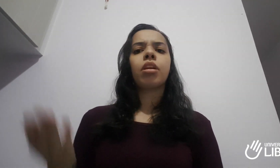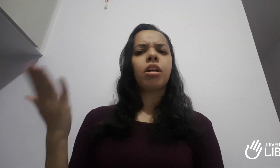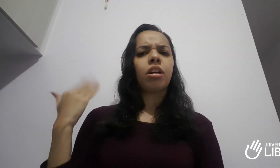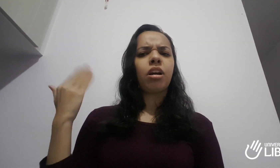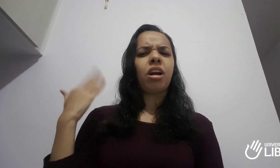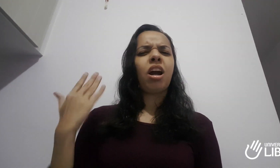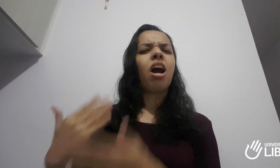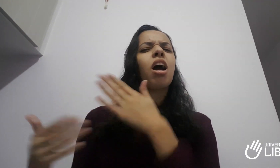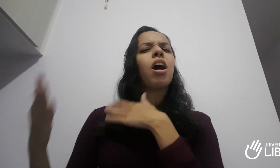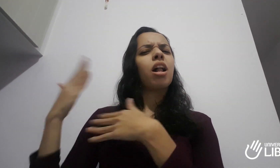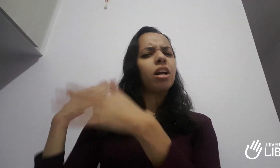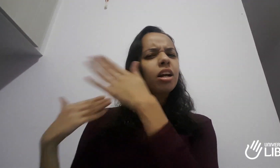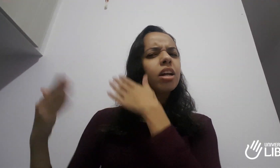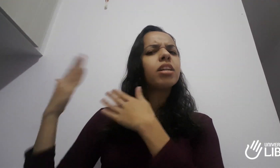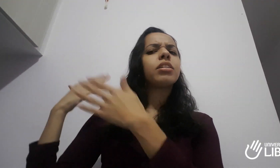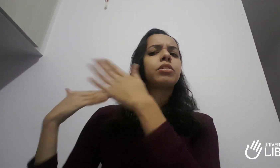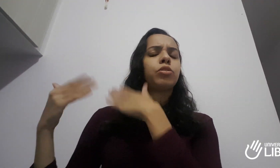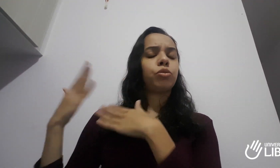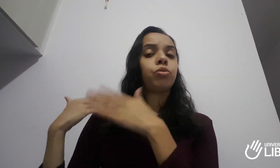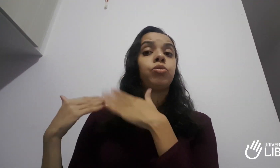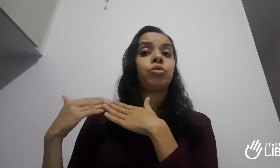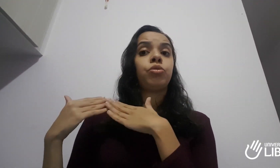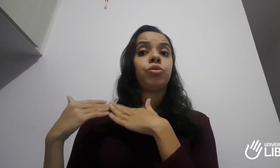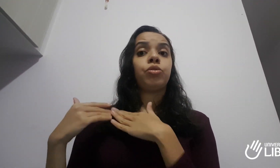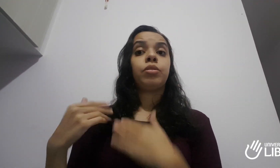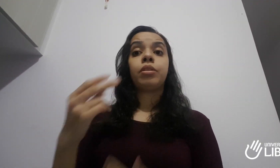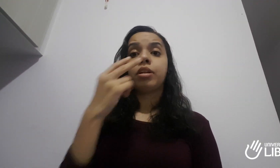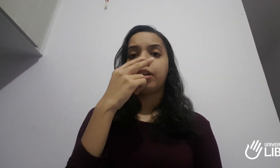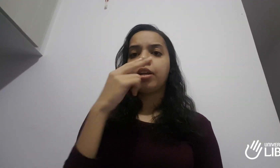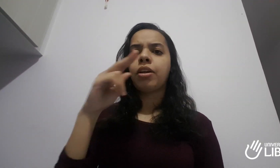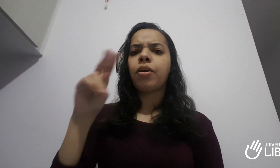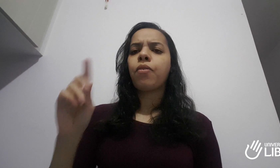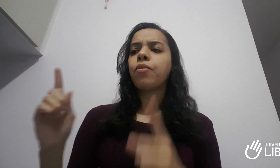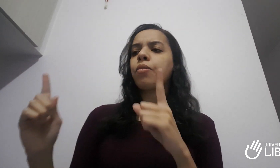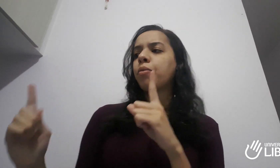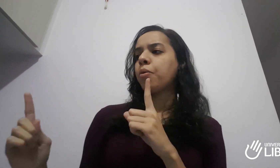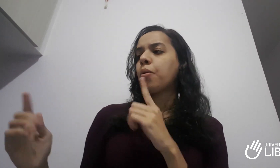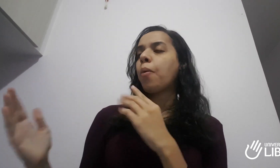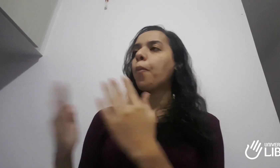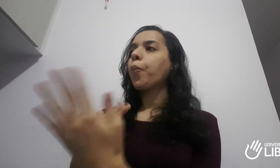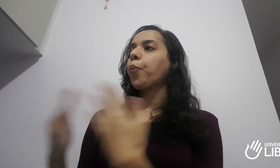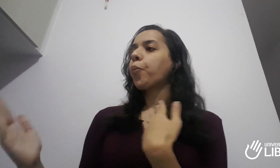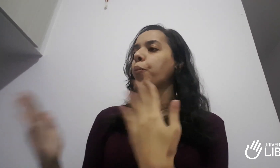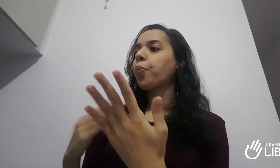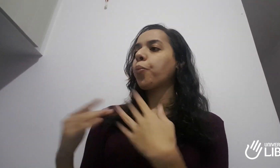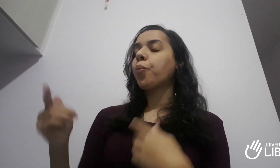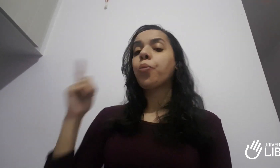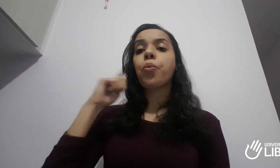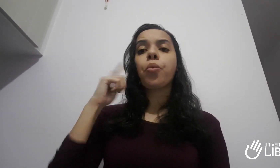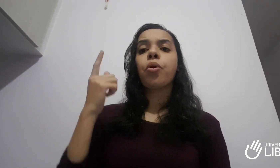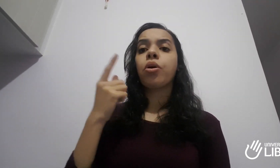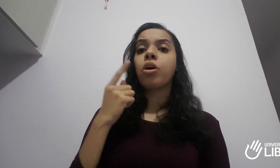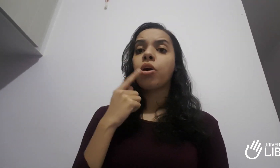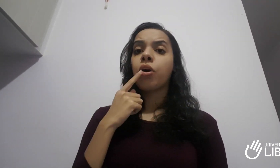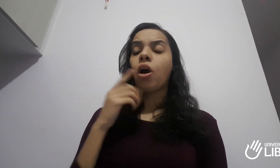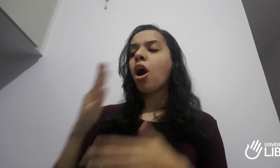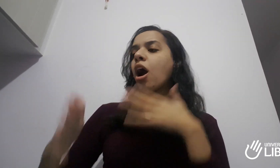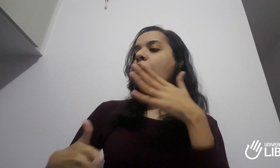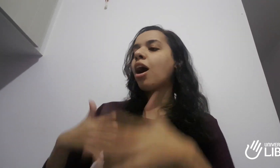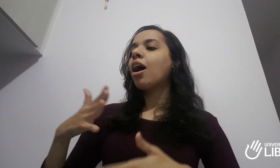E há um tempo atrás eu tinha muita vontade de aprender a Libras porque eu vi os surdos conversando